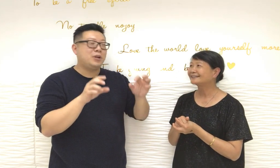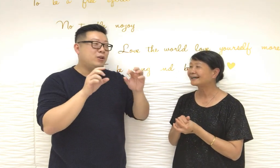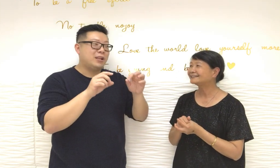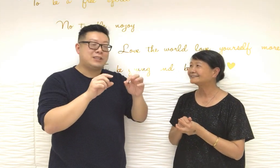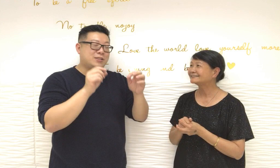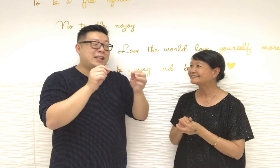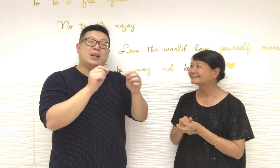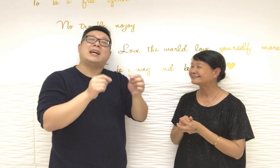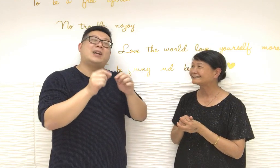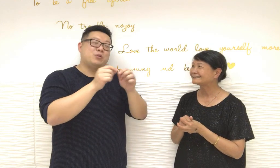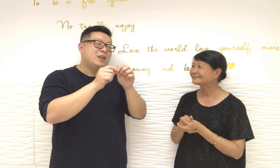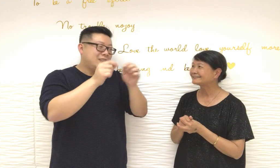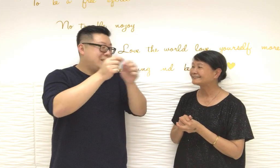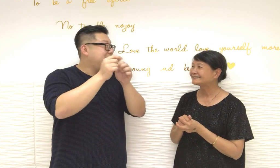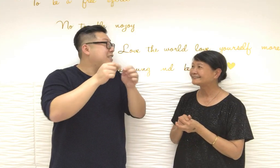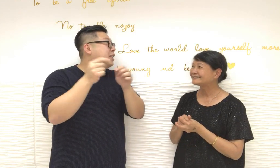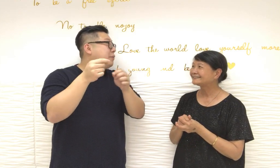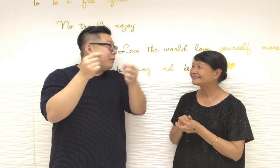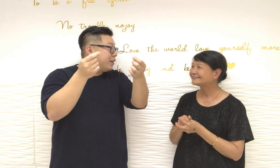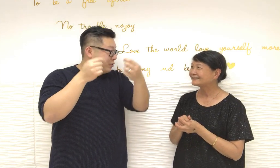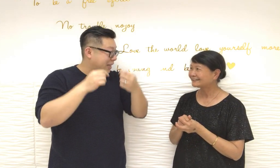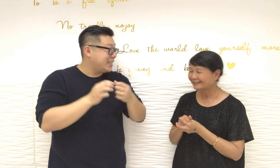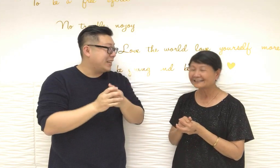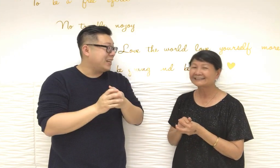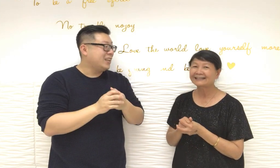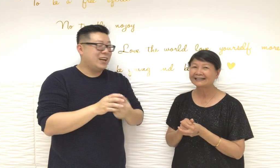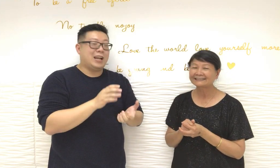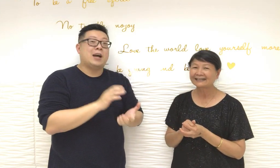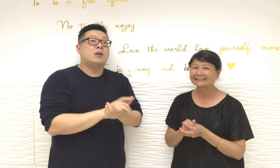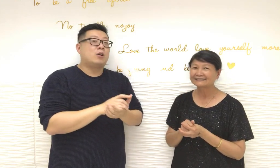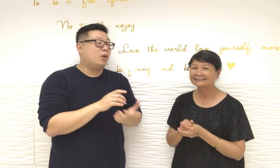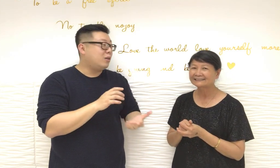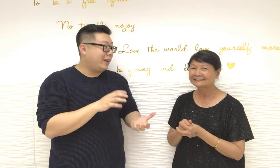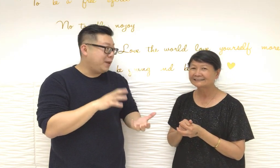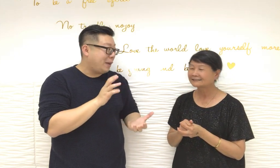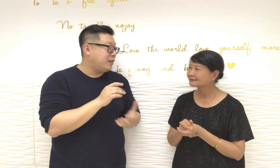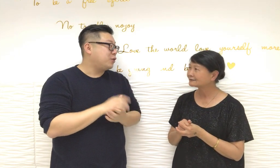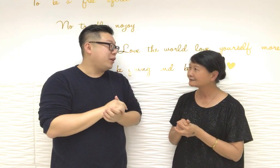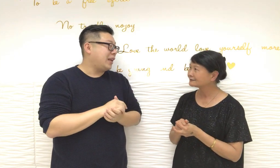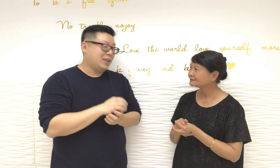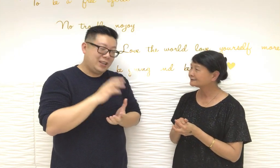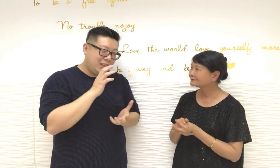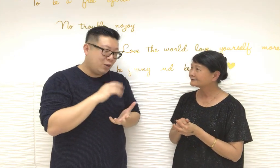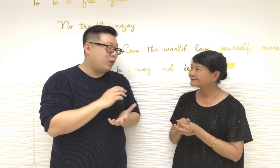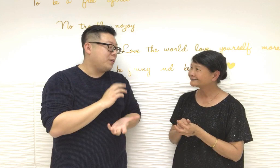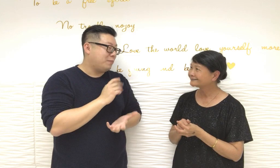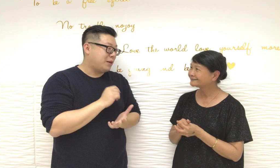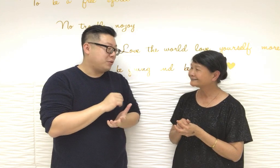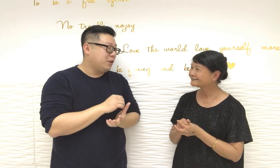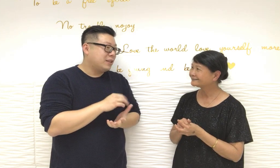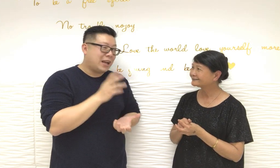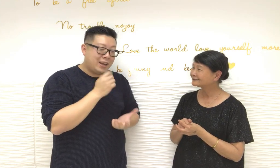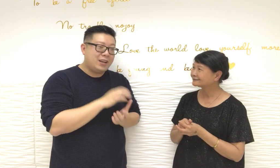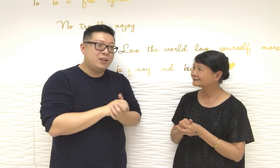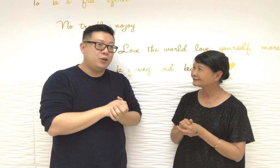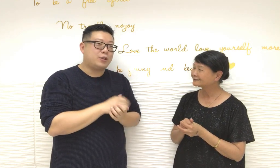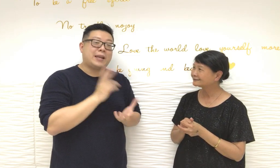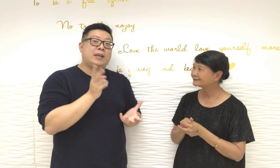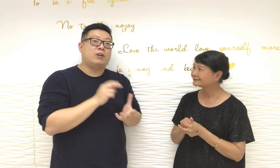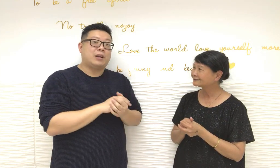這個設定大家要每次添一要自己添一是講起擺水這個可以不擺水但是呢如果第二個我剛